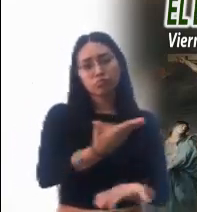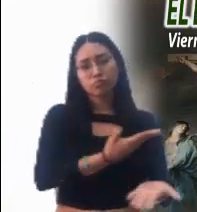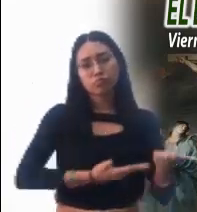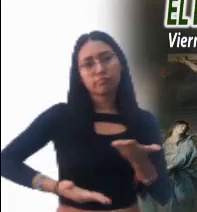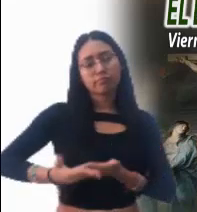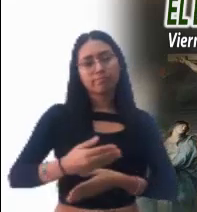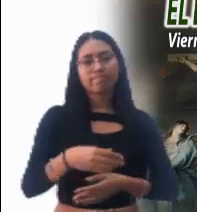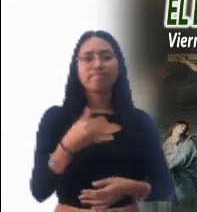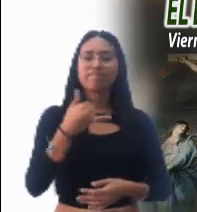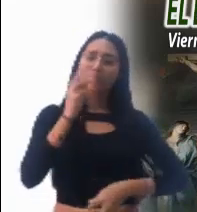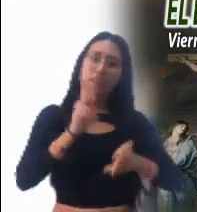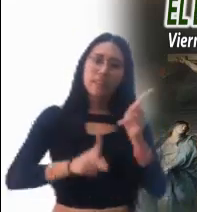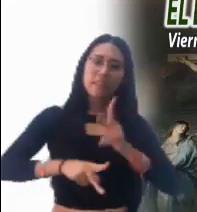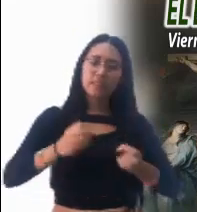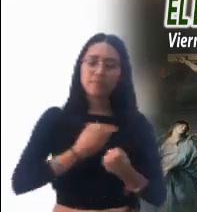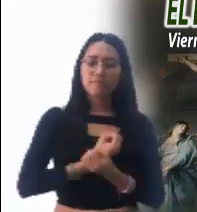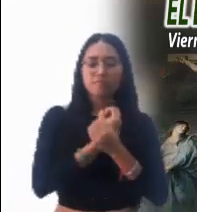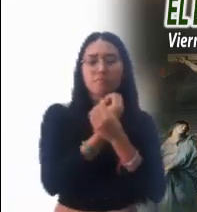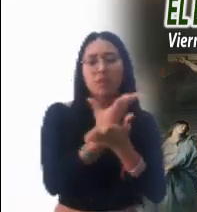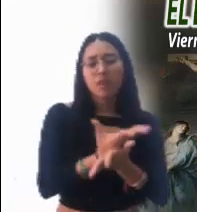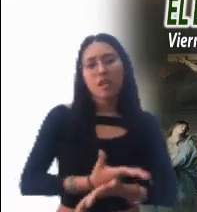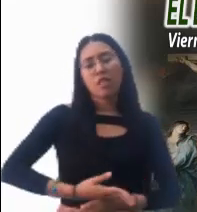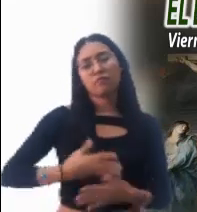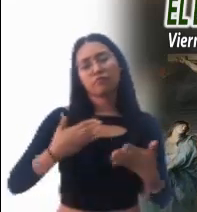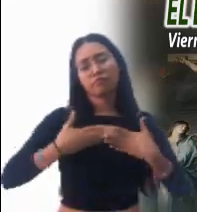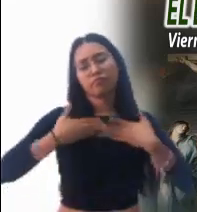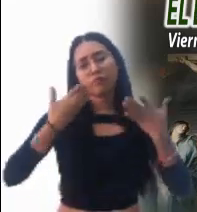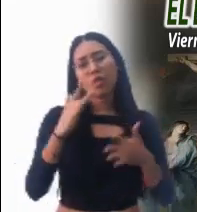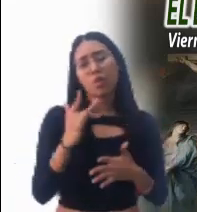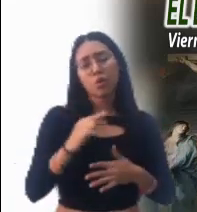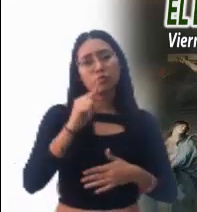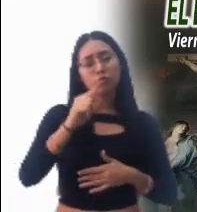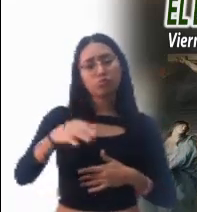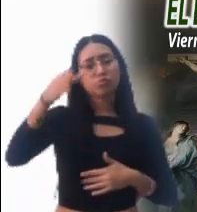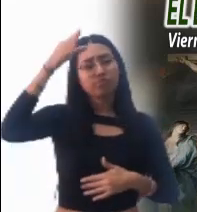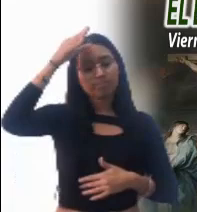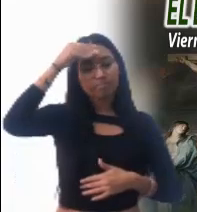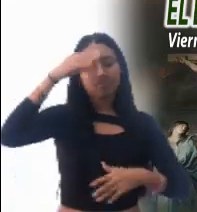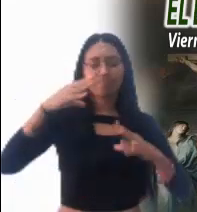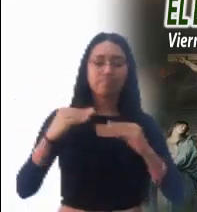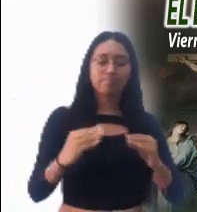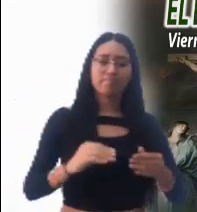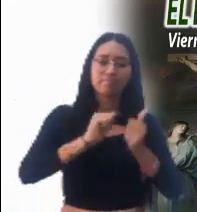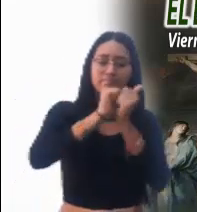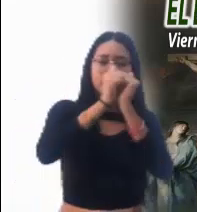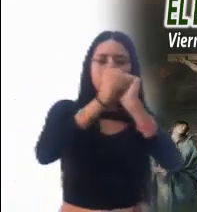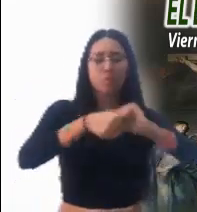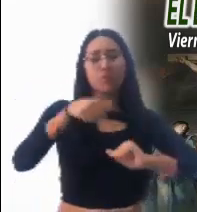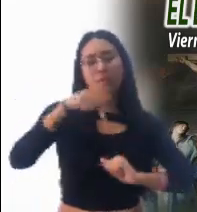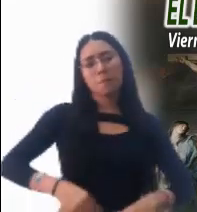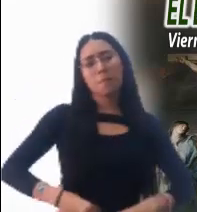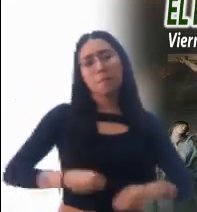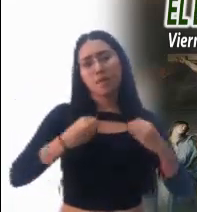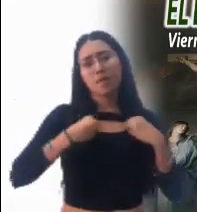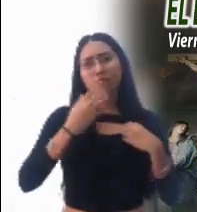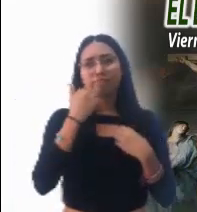Y también para platicarte de nuestras penas y dolores, y que nos enseñes a transformar en vida lo que nosotros